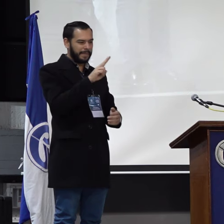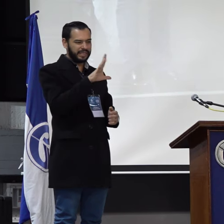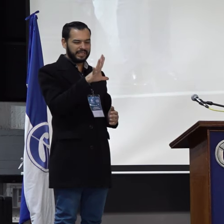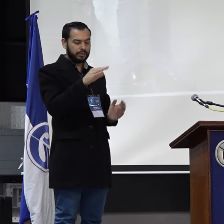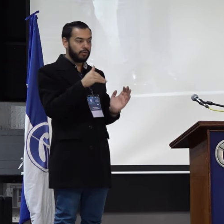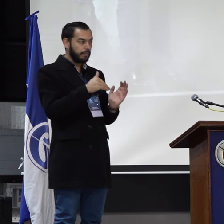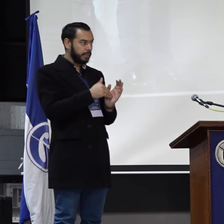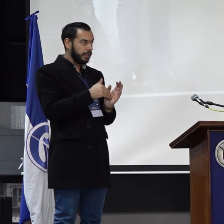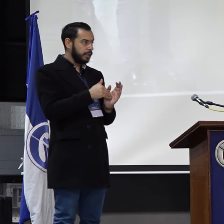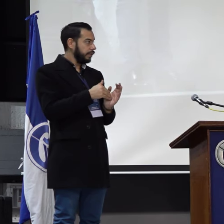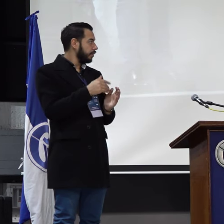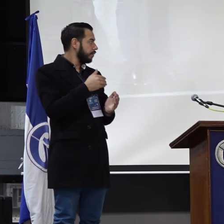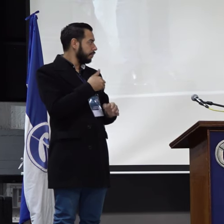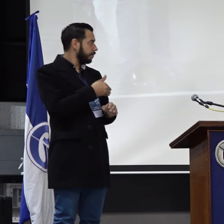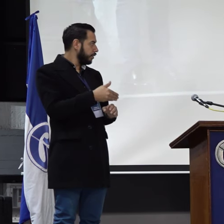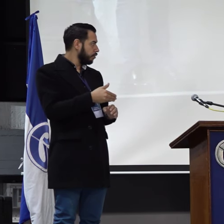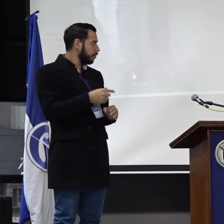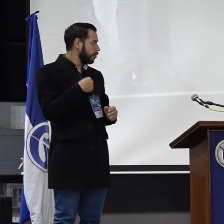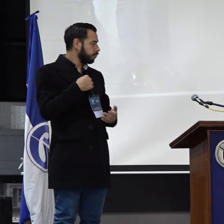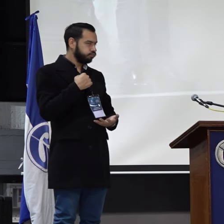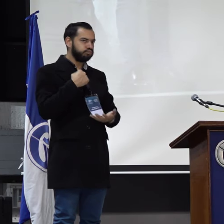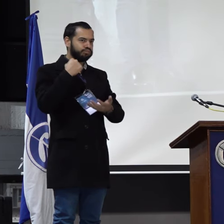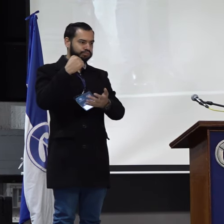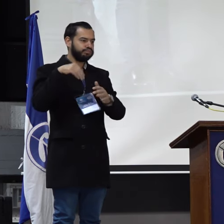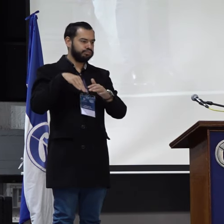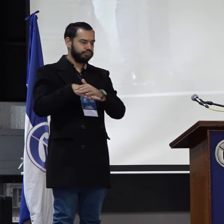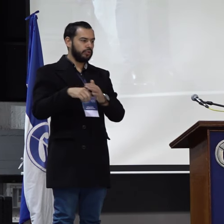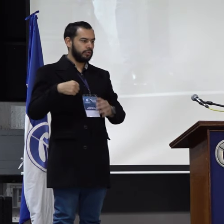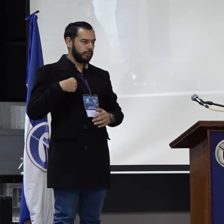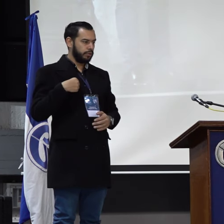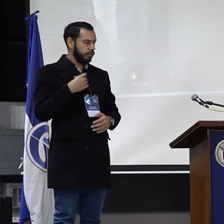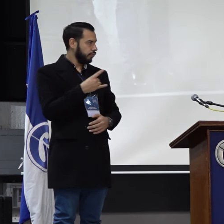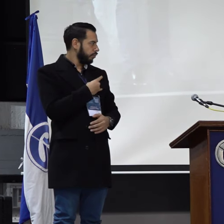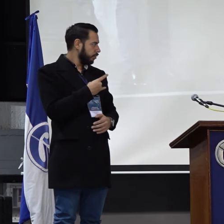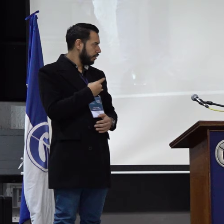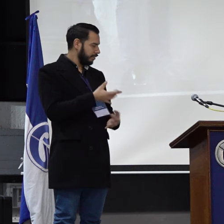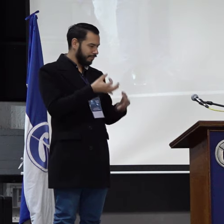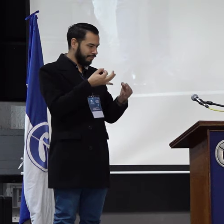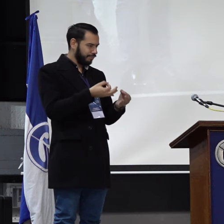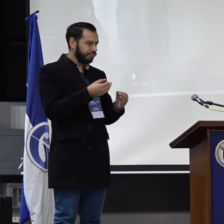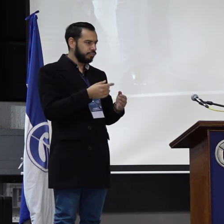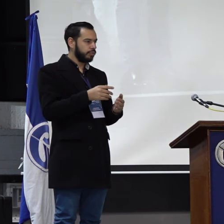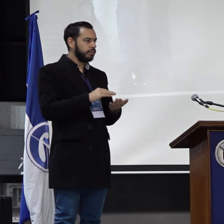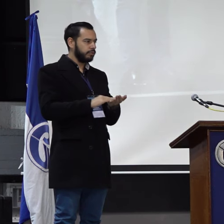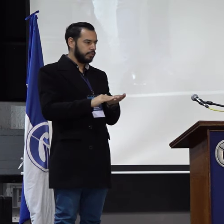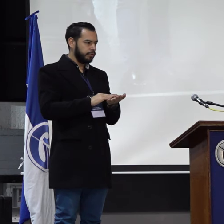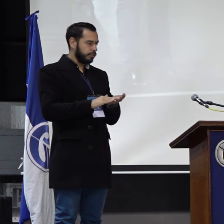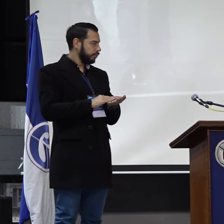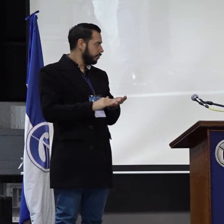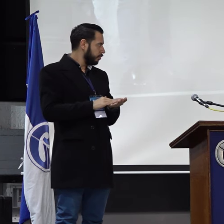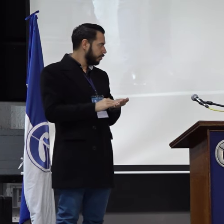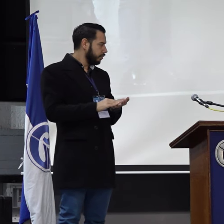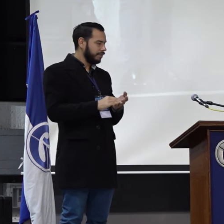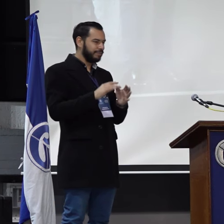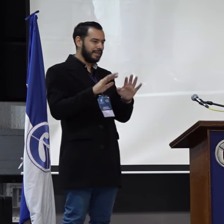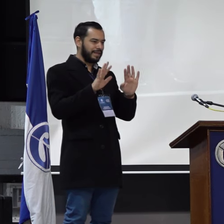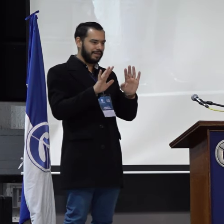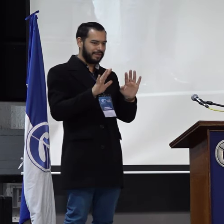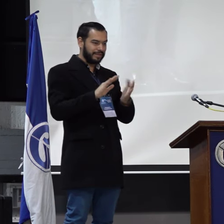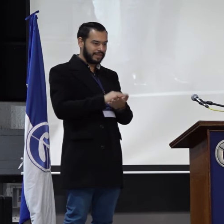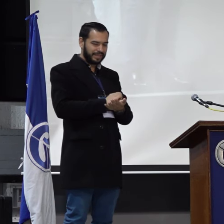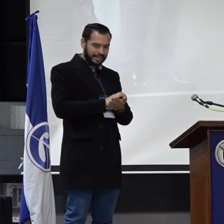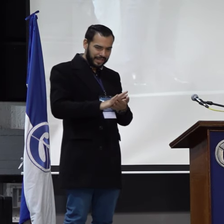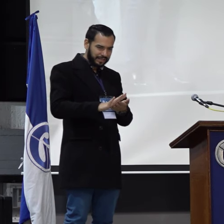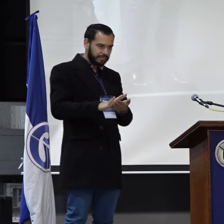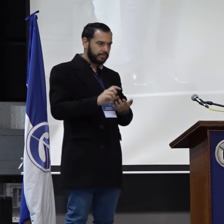de pesos ya están en la caja. De la universidad y debe garantizarse que sea eficiente, transparente y